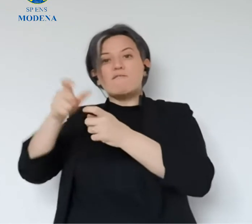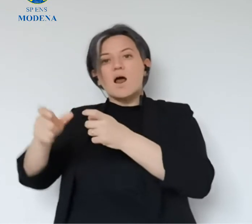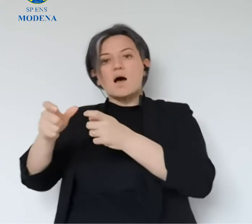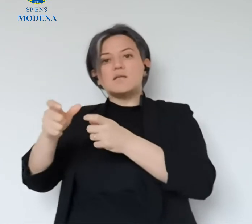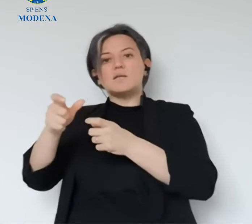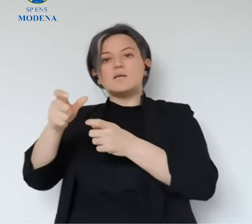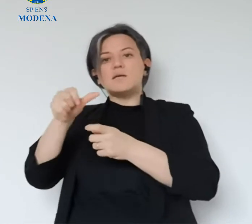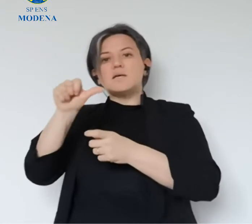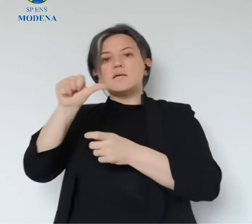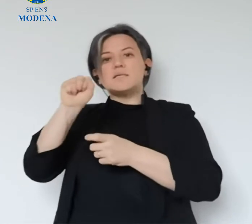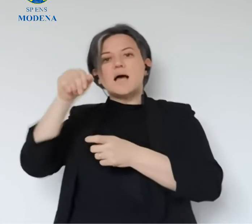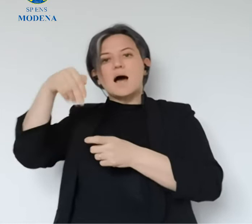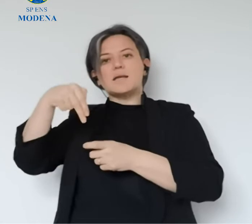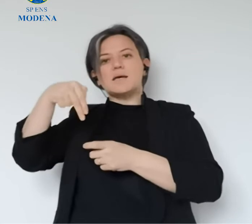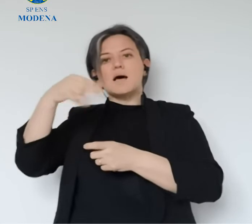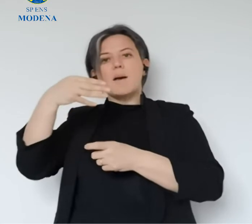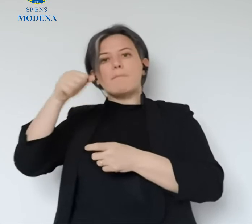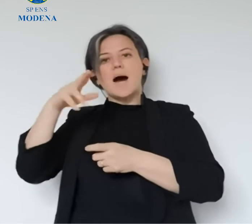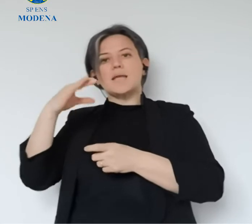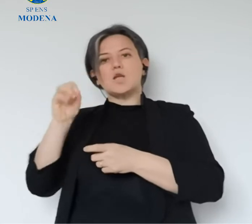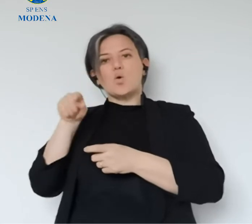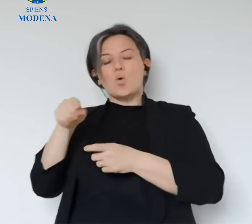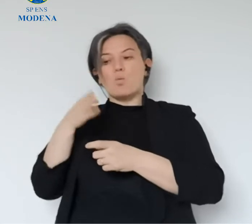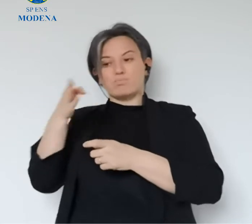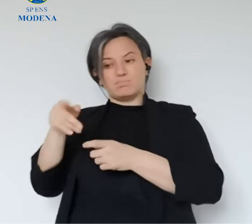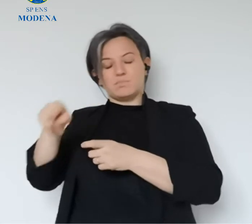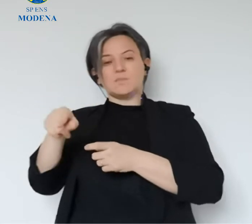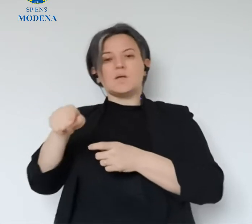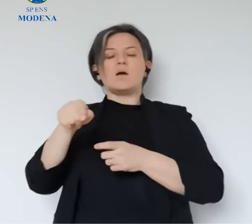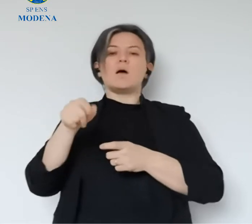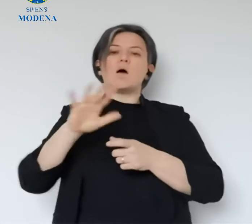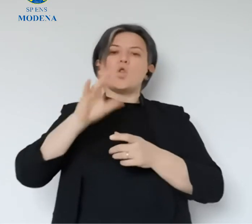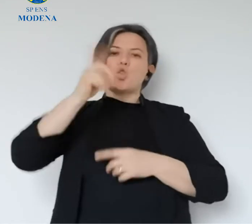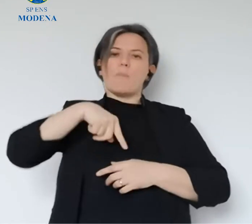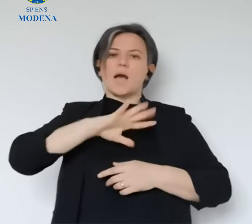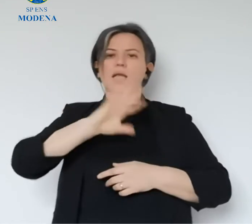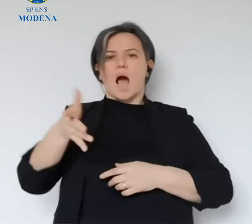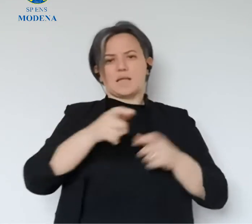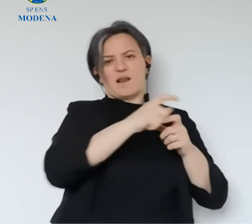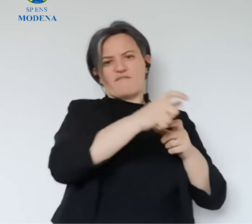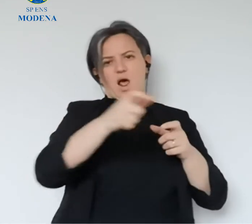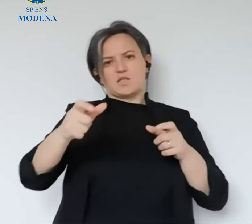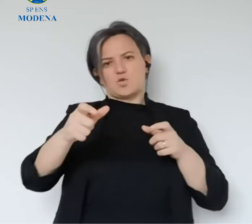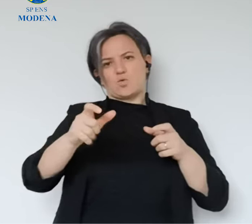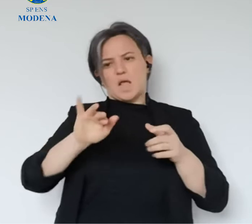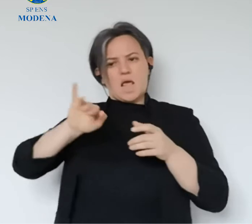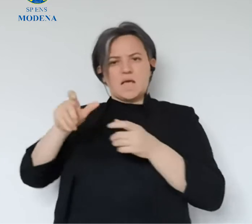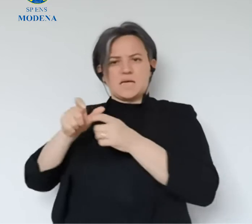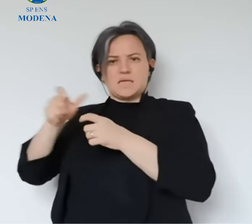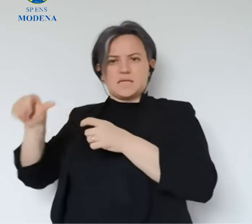ieri, in più oggi siamo andati anche presso la frazione di San Marino a distribuire le mascherine.